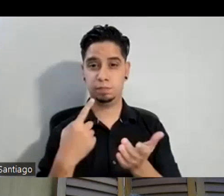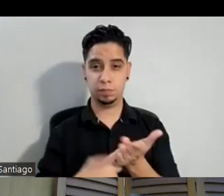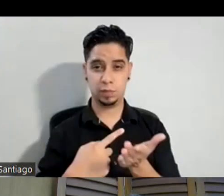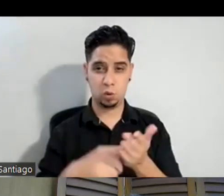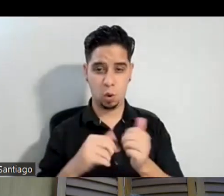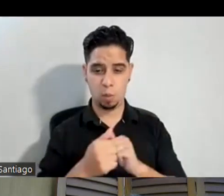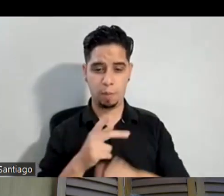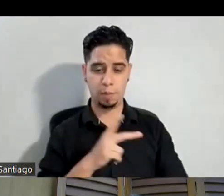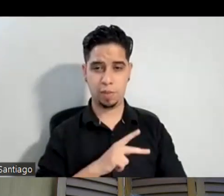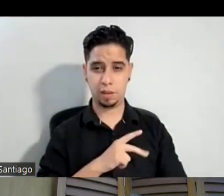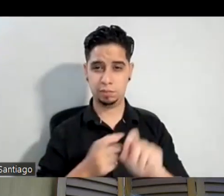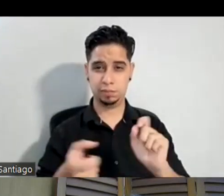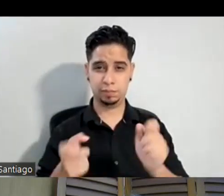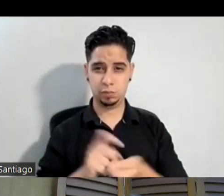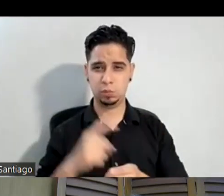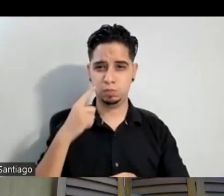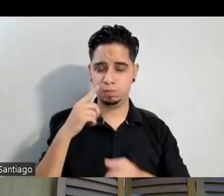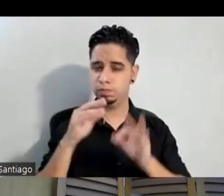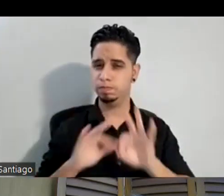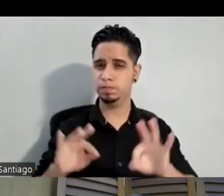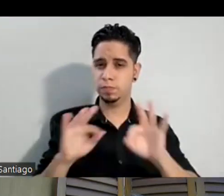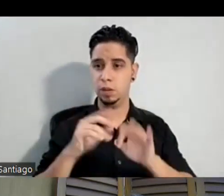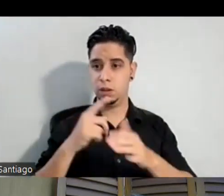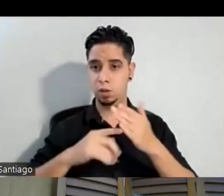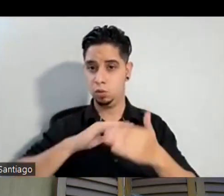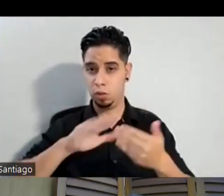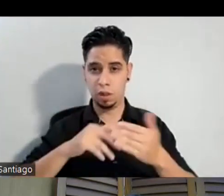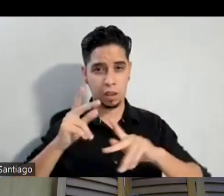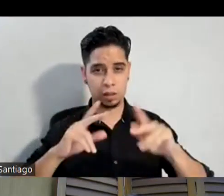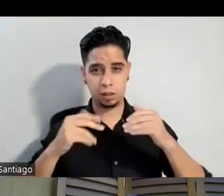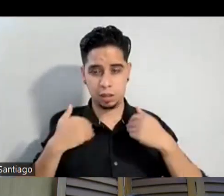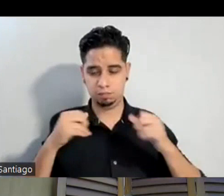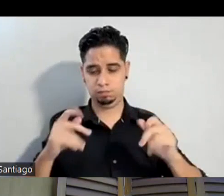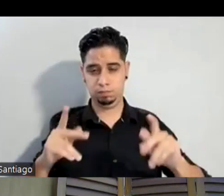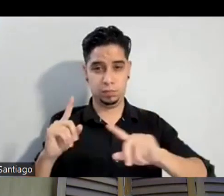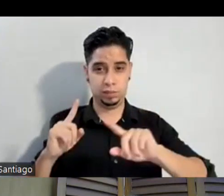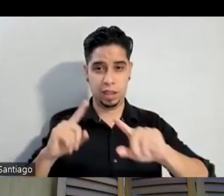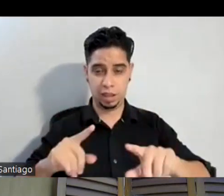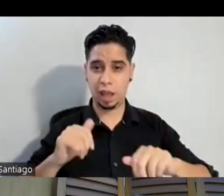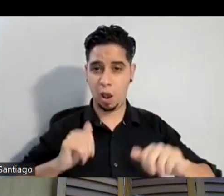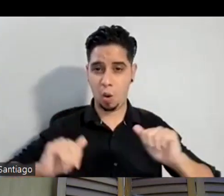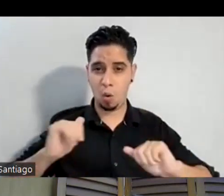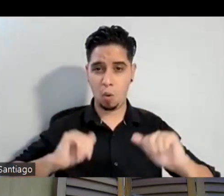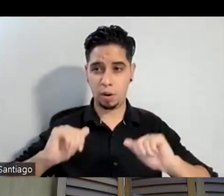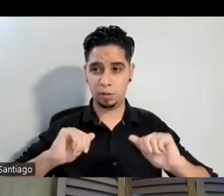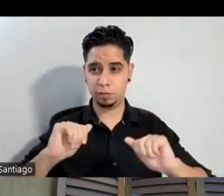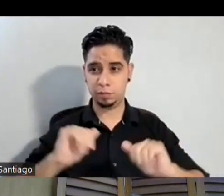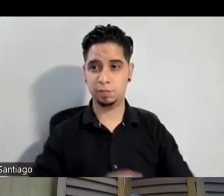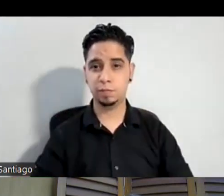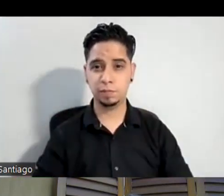pienso que es importante que todo el mundo se dé el espacio de disfrutar esta esta esta experiencia teatral